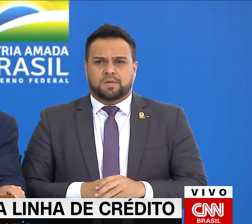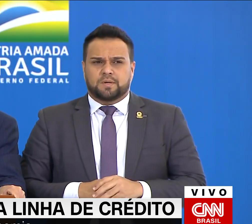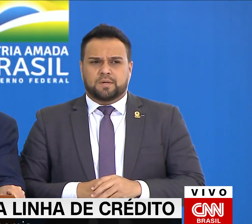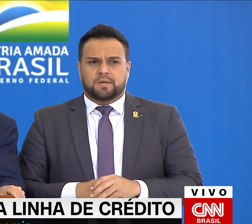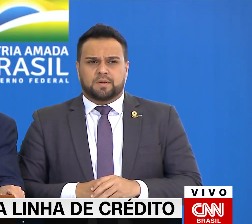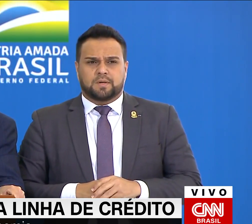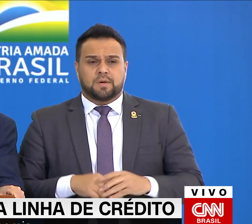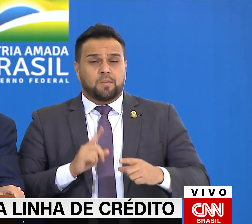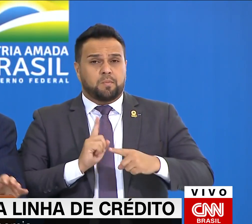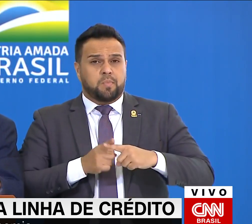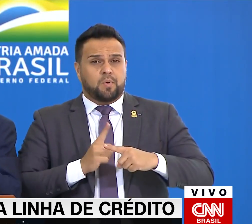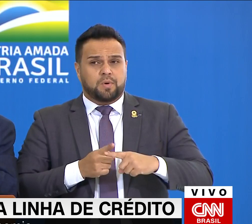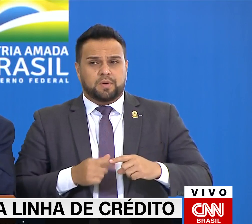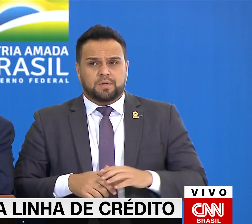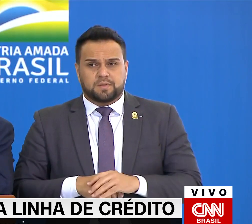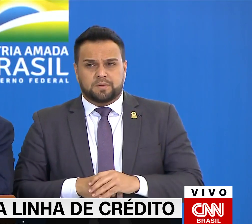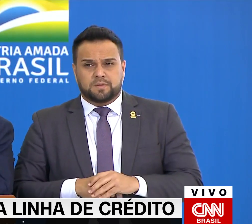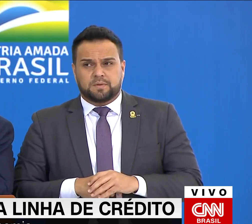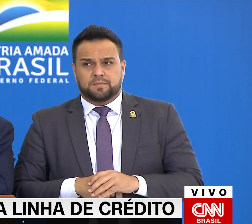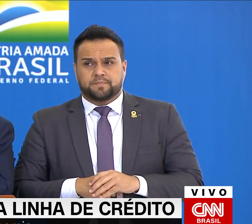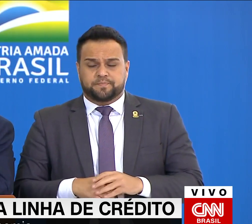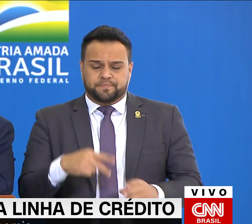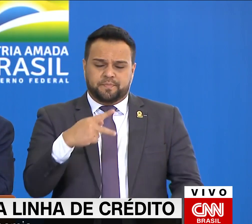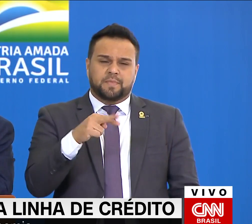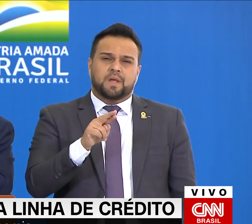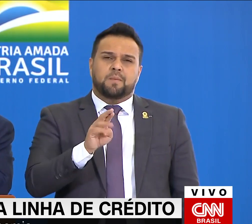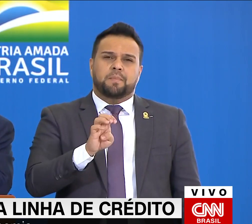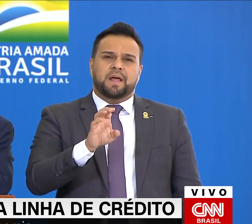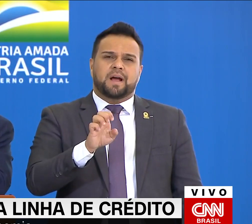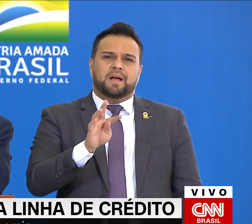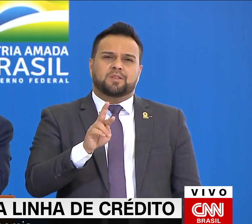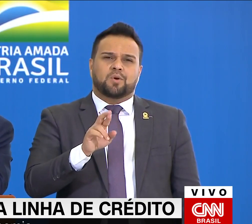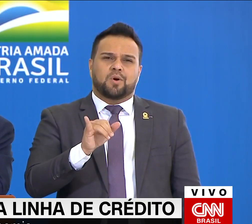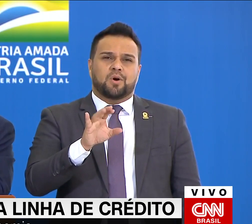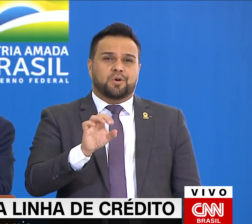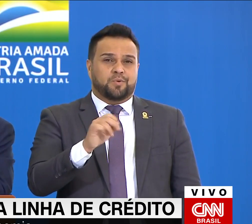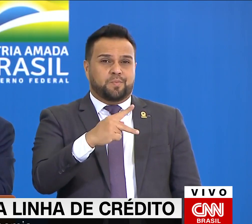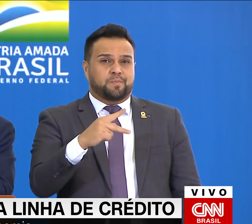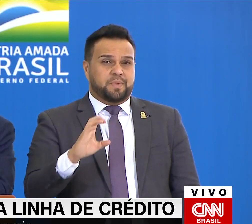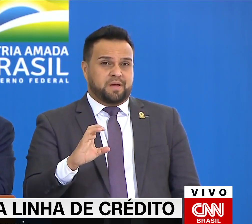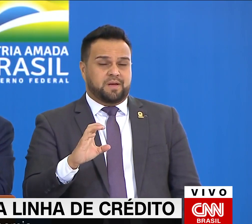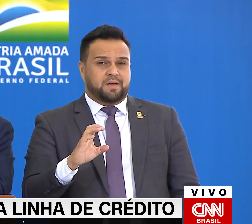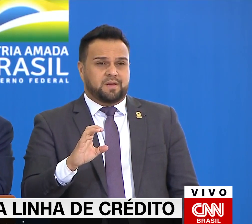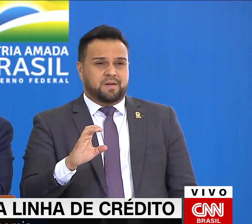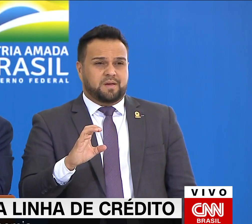porque a PEC dos precatórios, no Auxílio, abre o espaço fiscal.